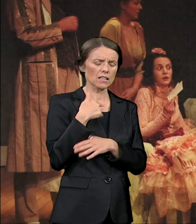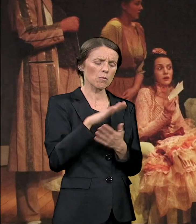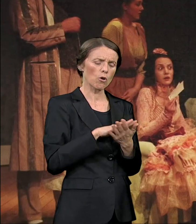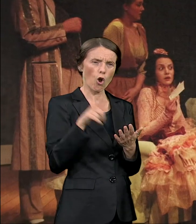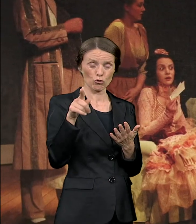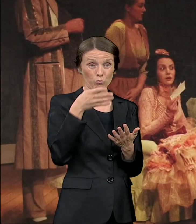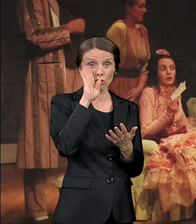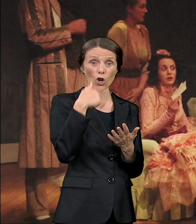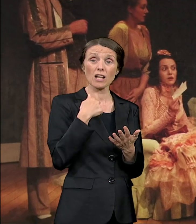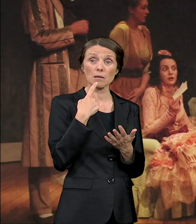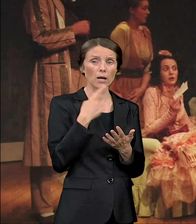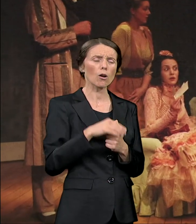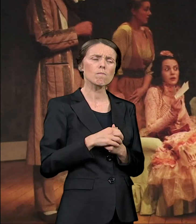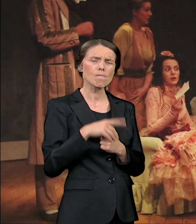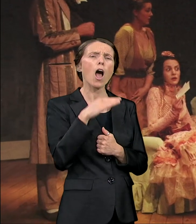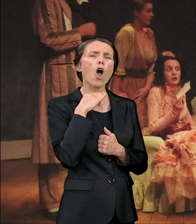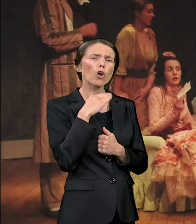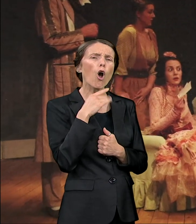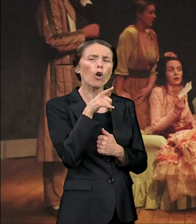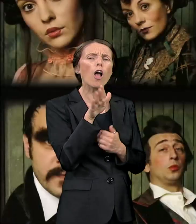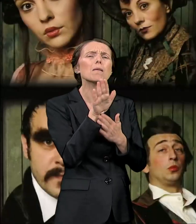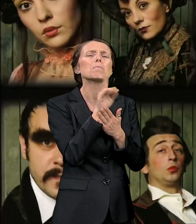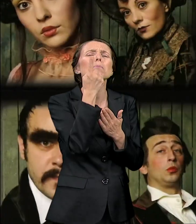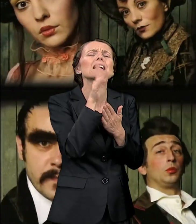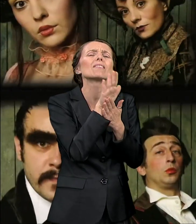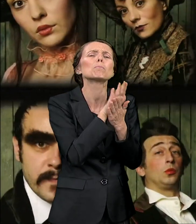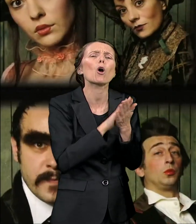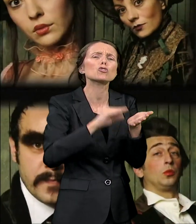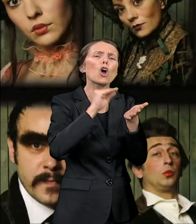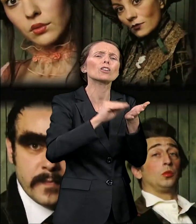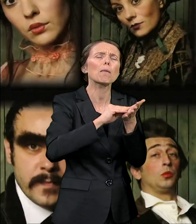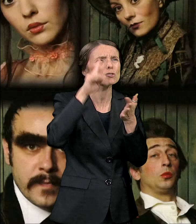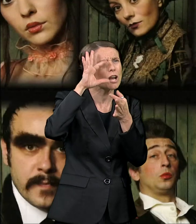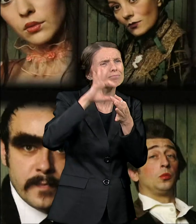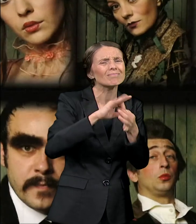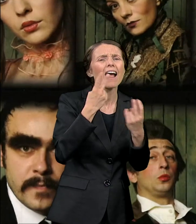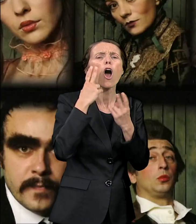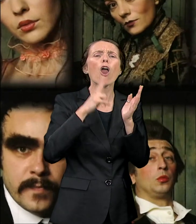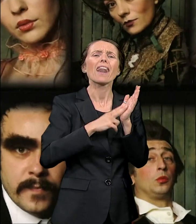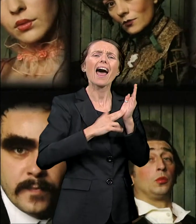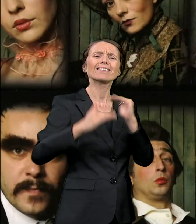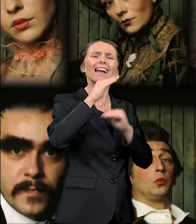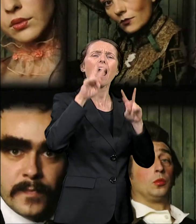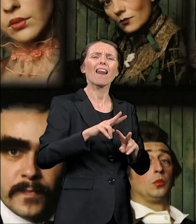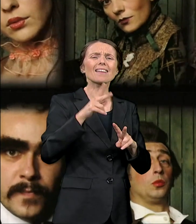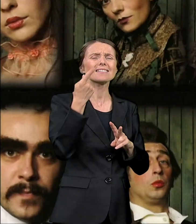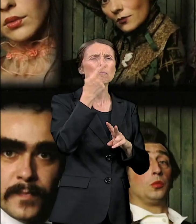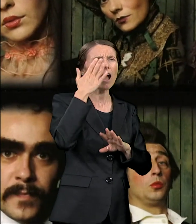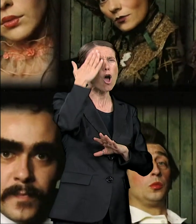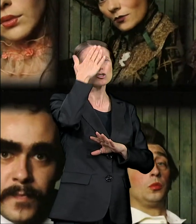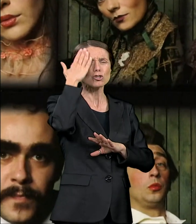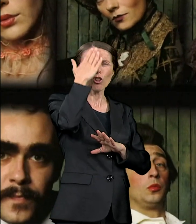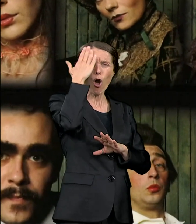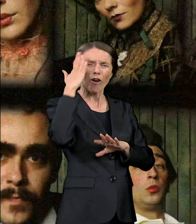I to sam dokazao tom predstavom sa celim ansamblom. A to je čisto bila Milankina ideja, jer to prebacivanje karaktera do